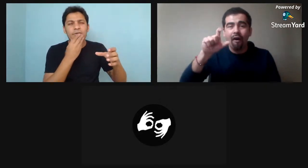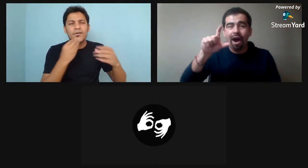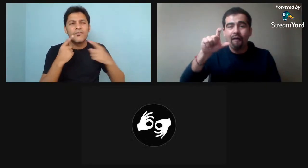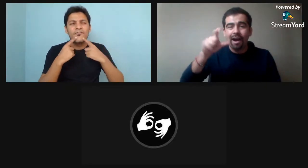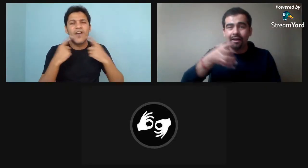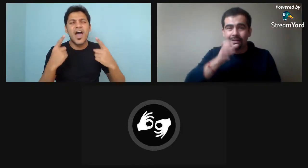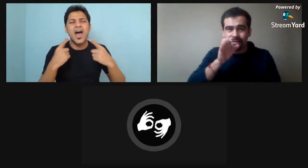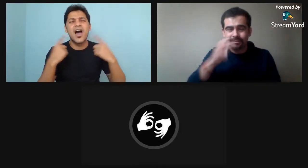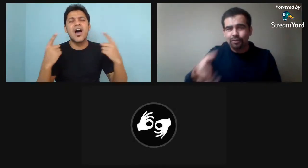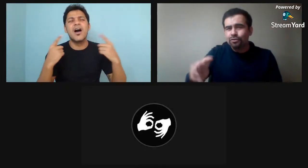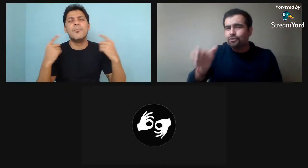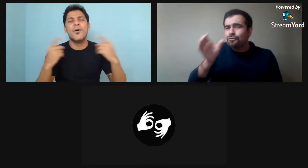Uy. Uy,